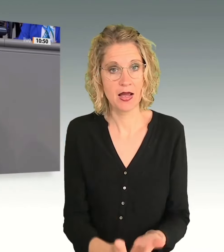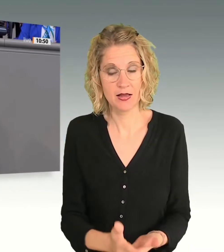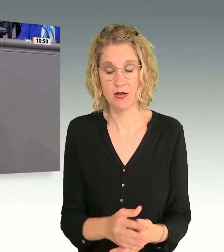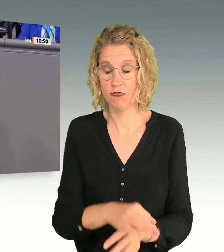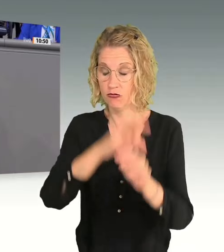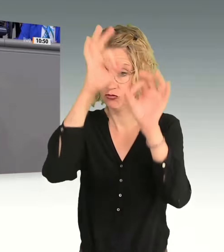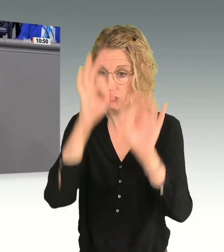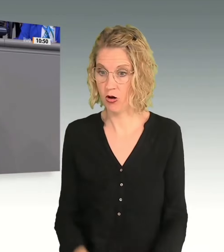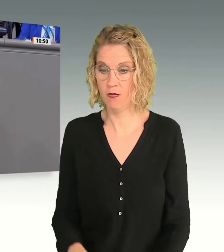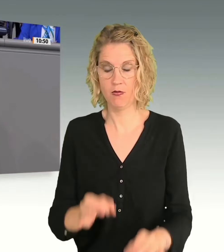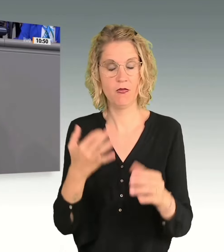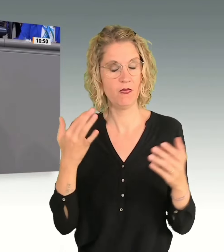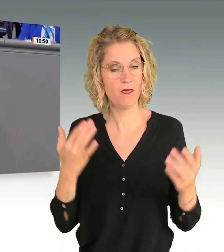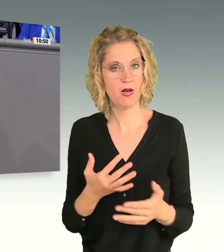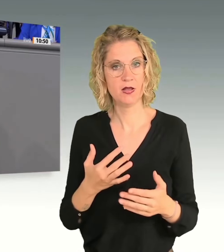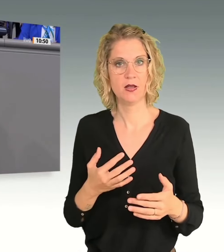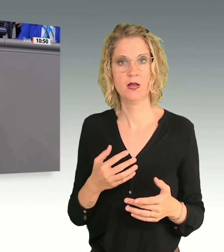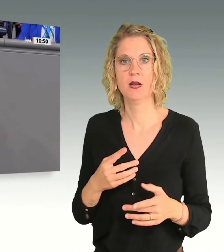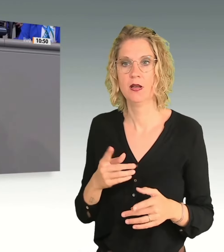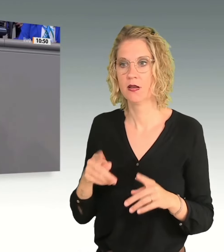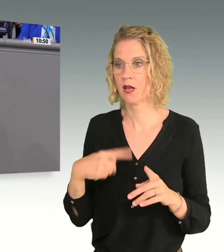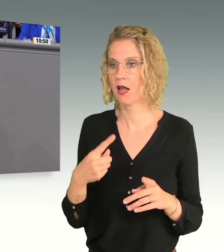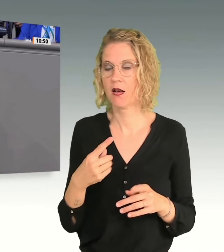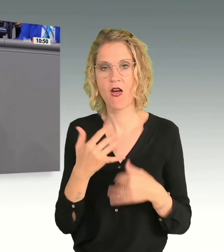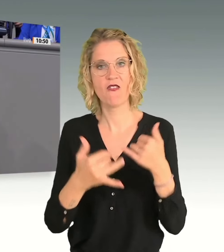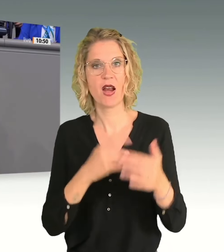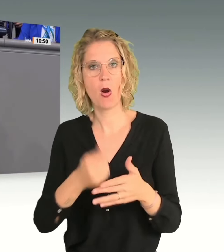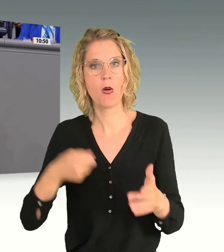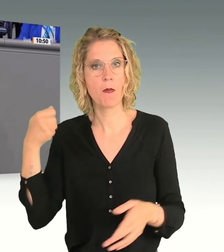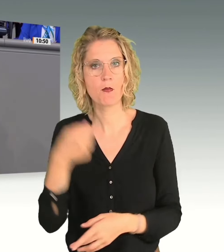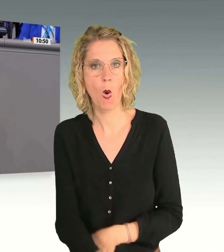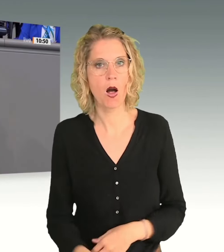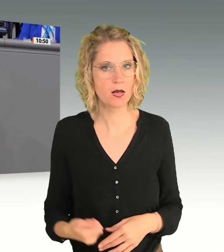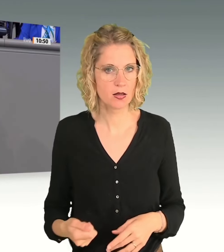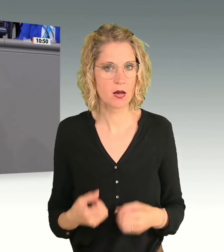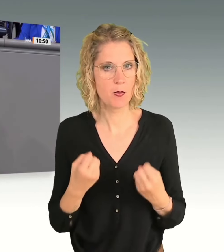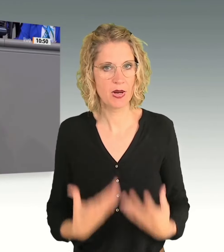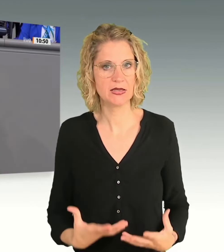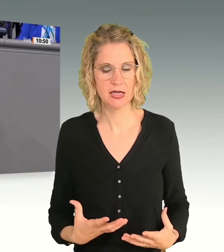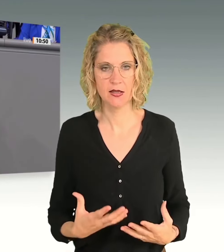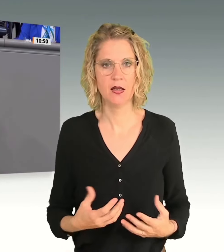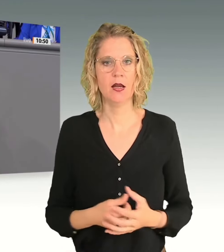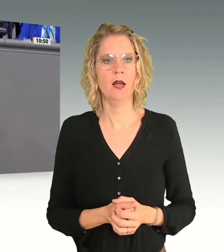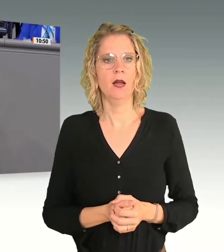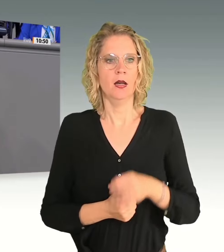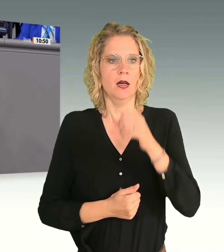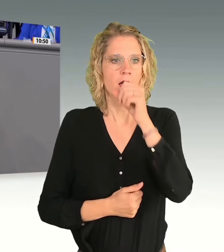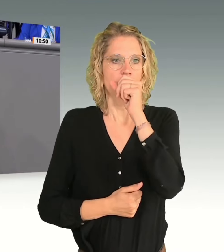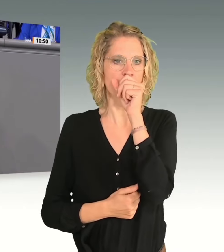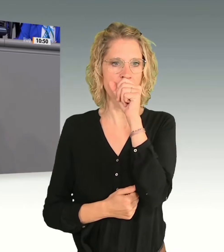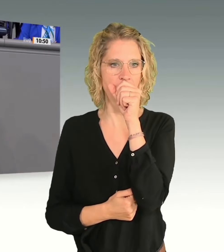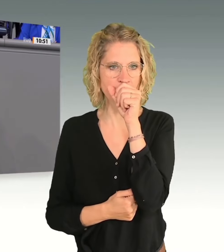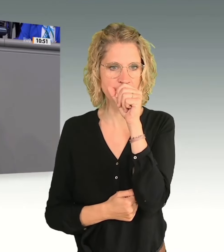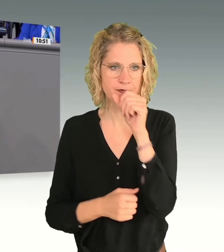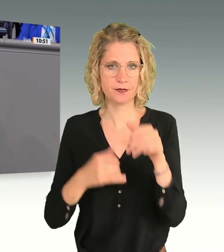schlimm, wenn das in einem Femizid, in einem Mord an der Frau endet, indem die Frau eben nicht nur